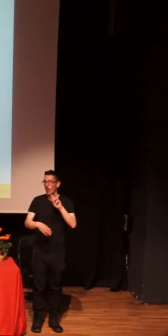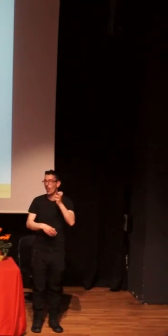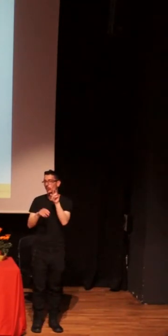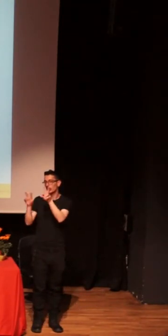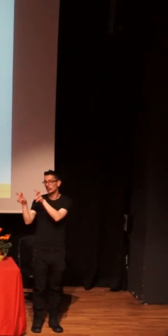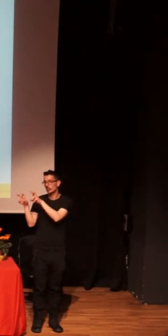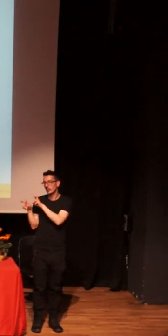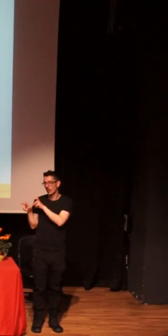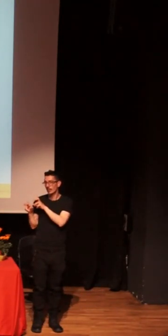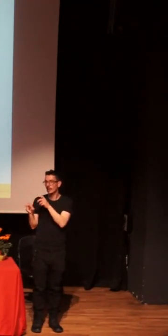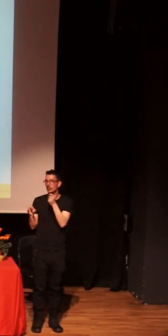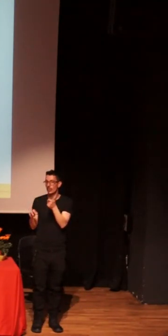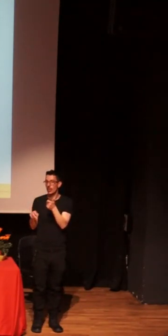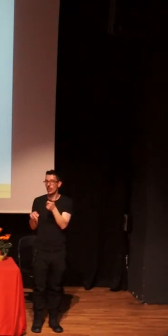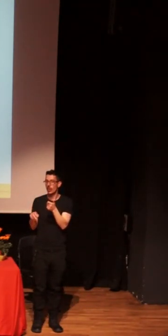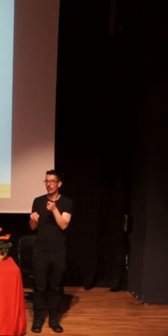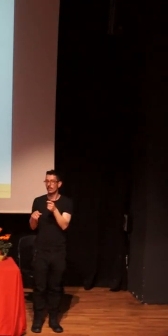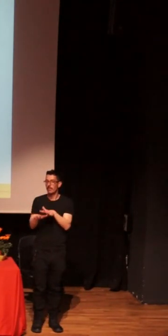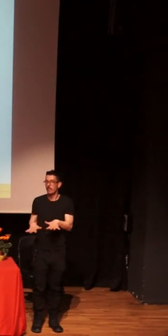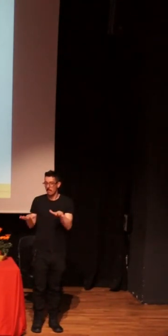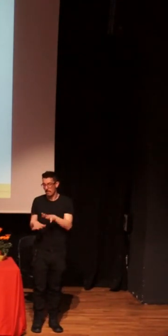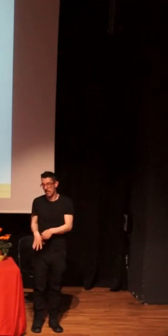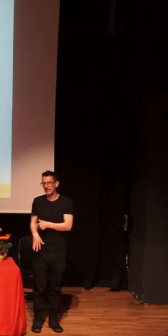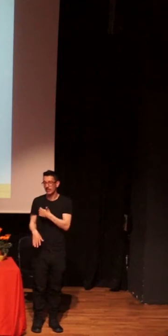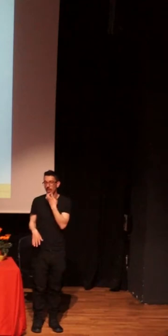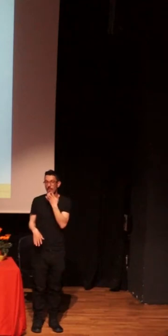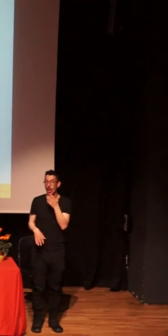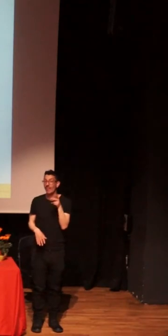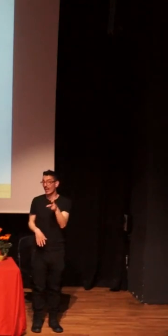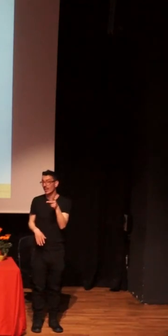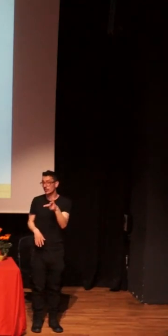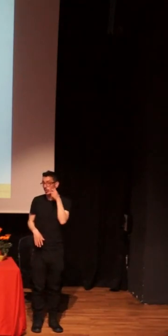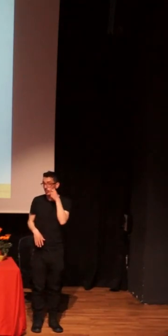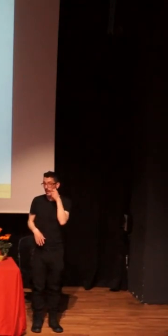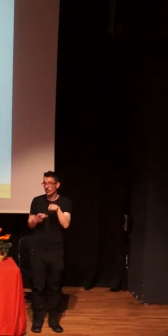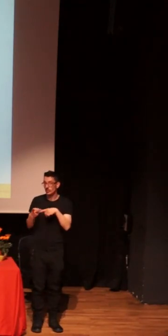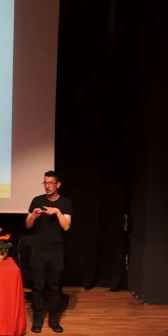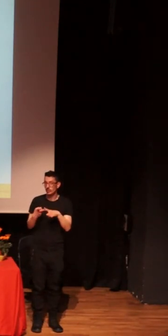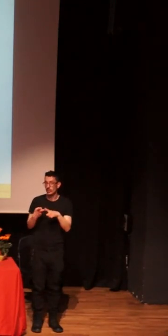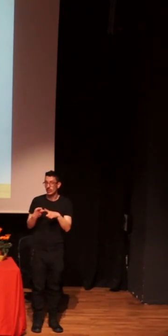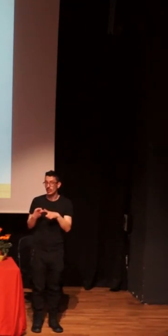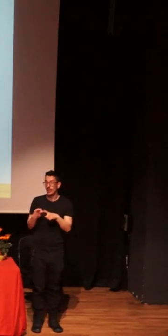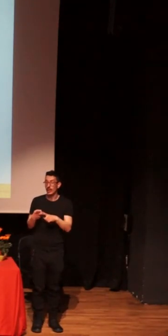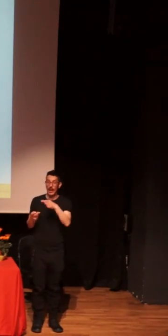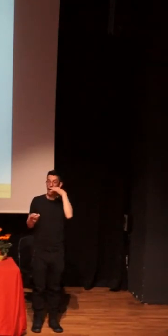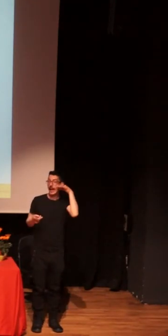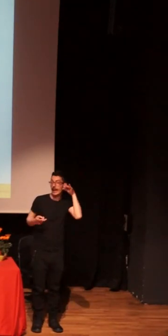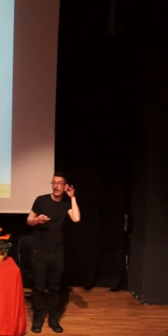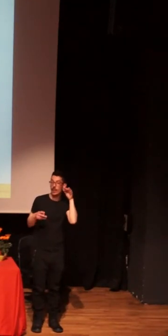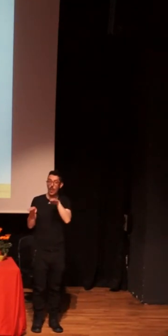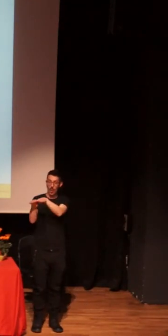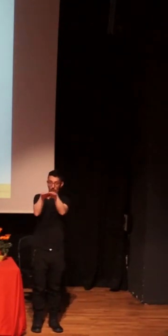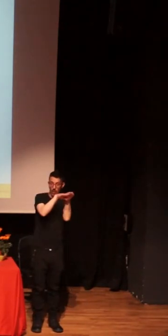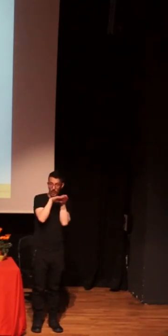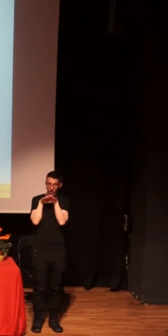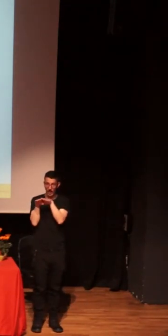damos pasos tan importantes, como son los derechos humanos, la igualdad de género, medir el impacto, el empoderamiento,